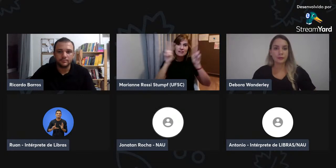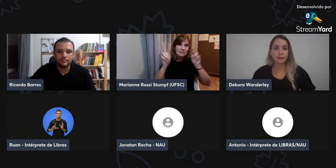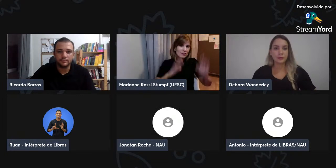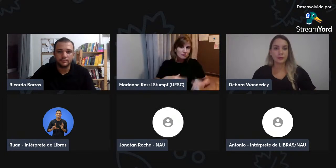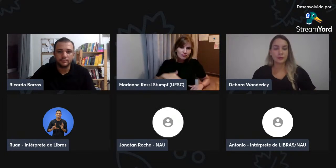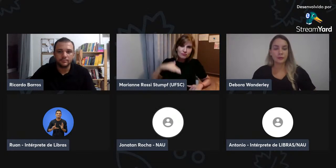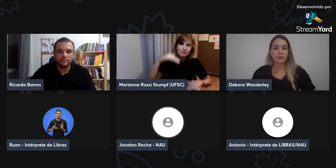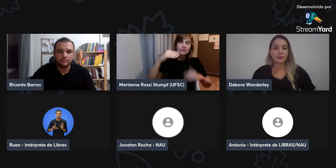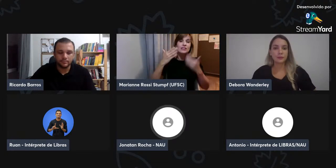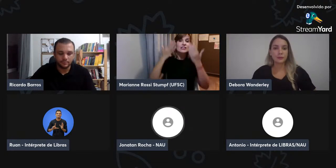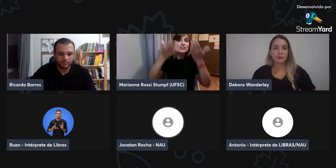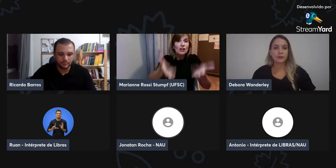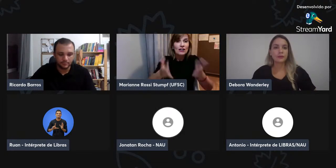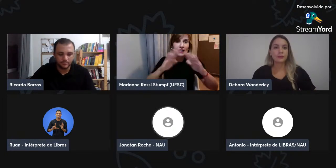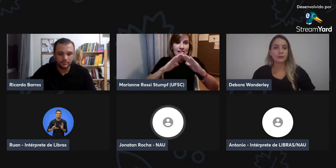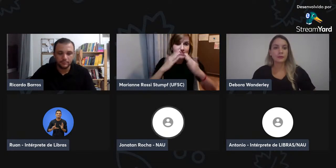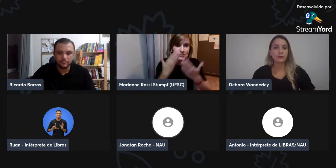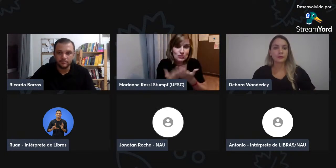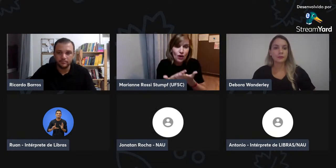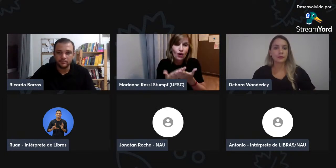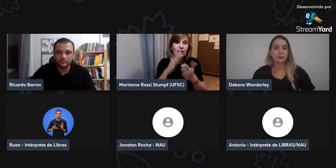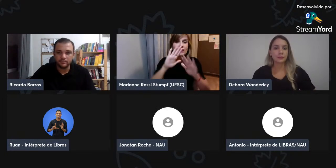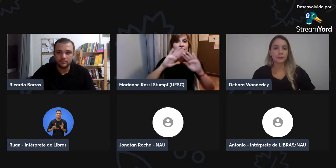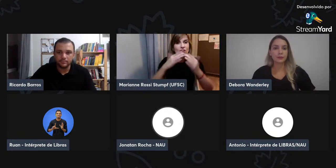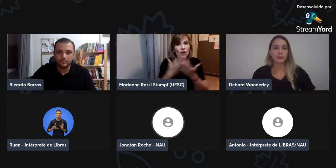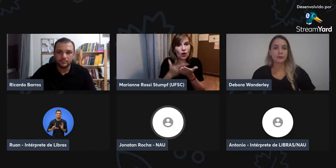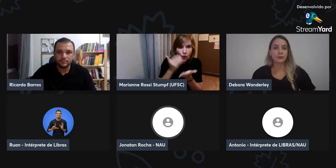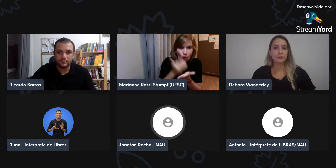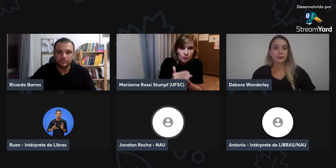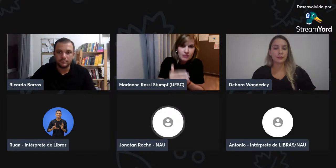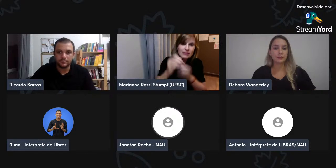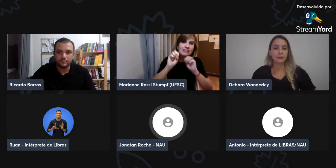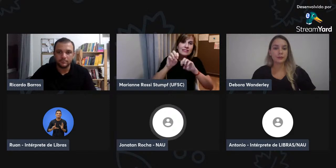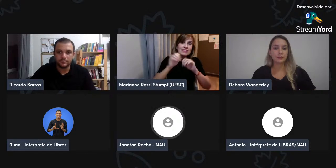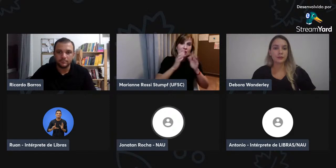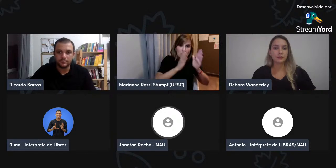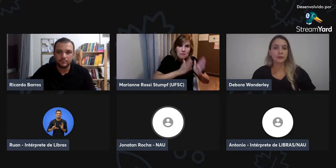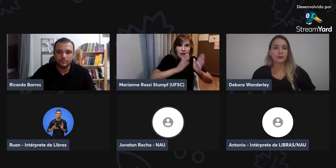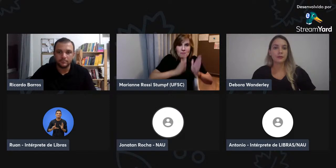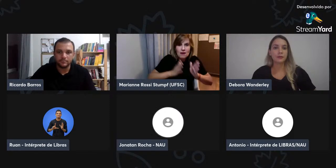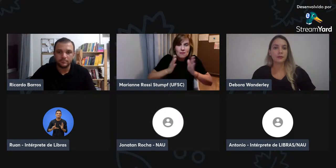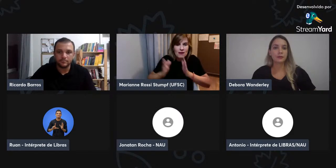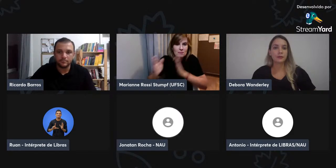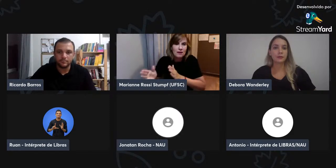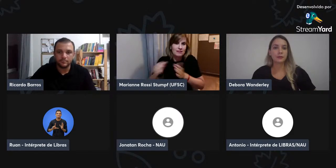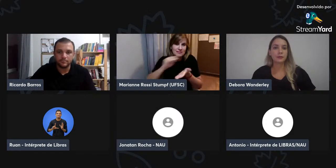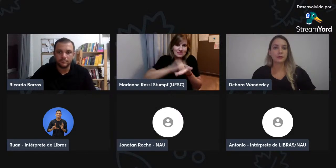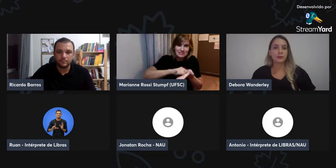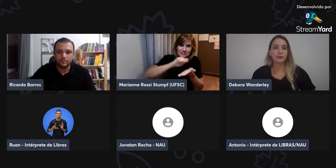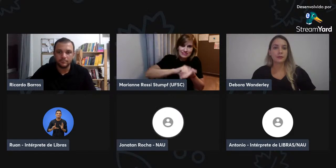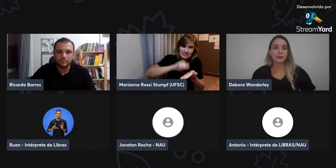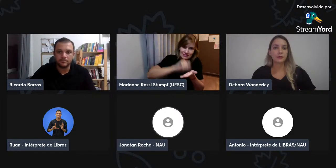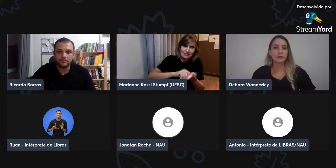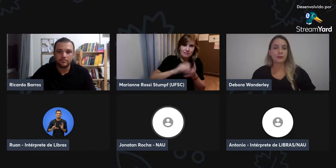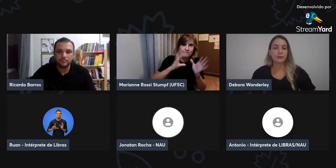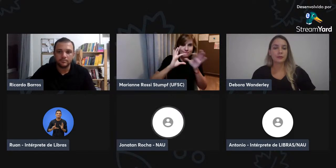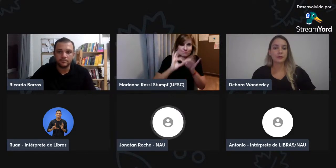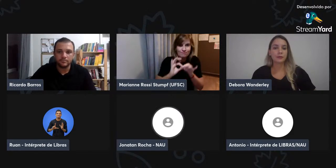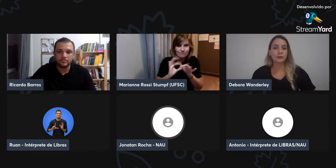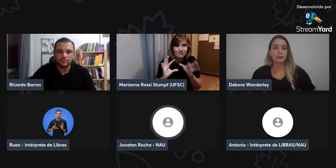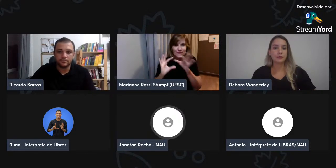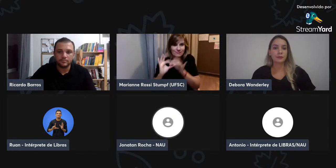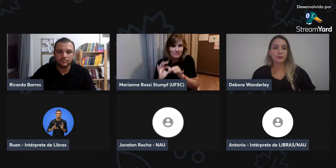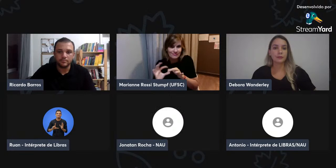casa, vão absorver o português. Então, quando chega na escola, é o momento de se ter um ensino